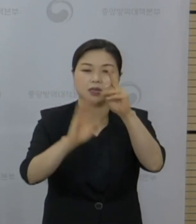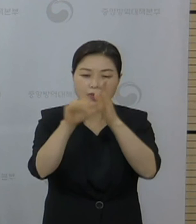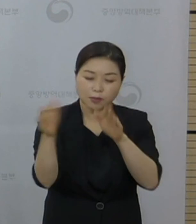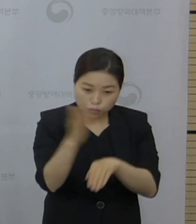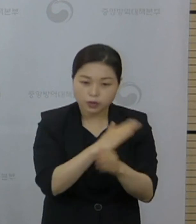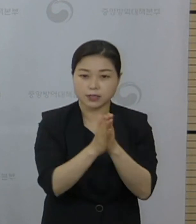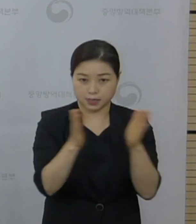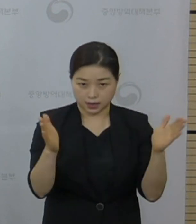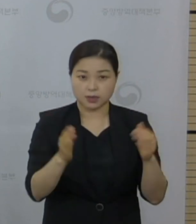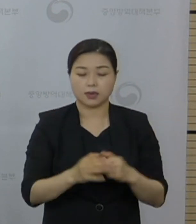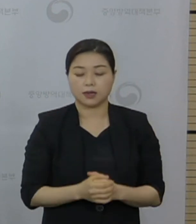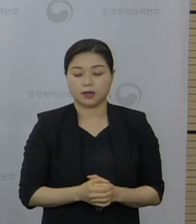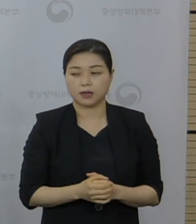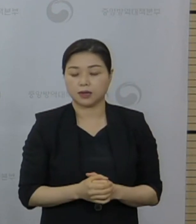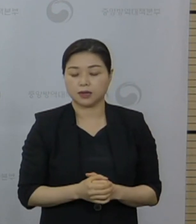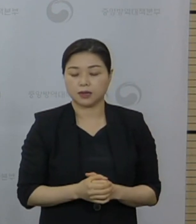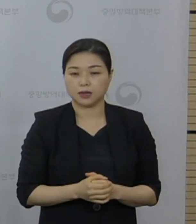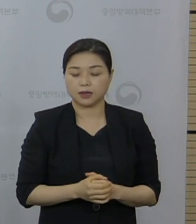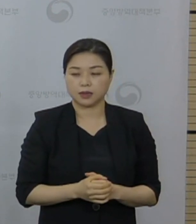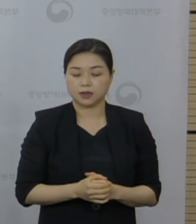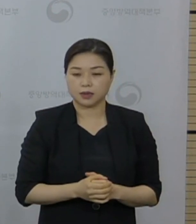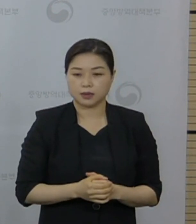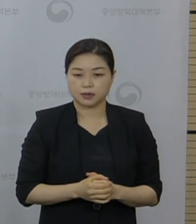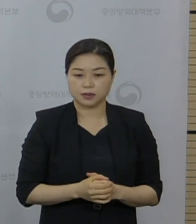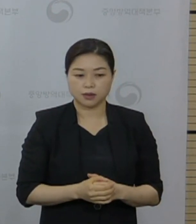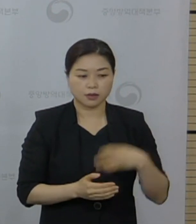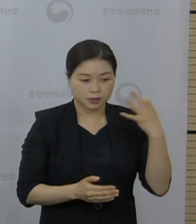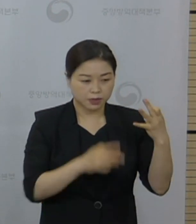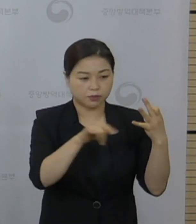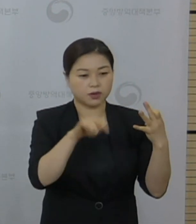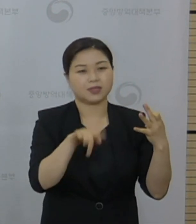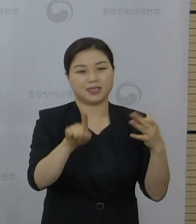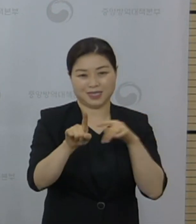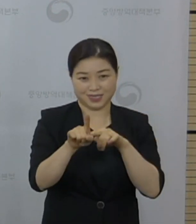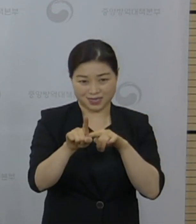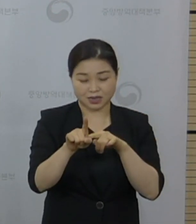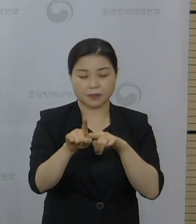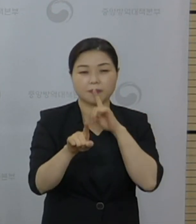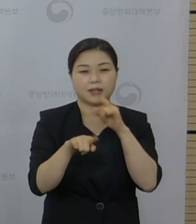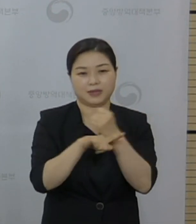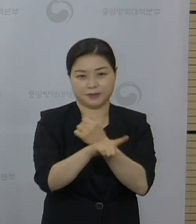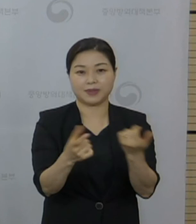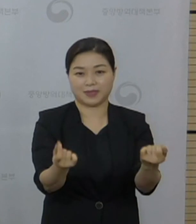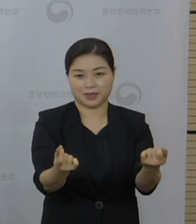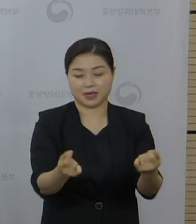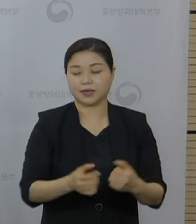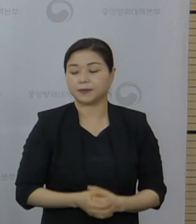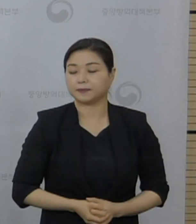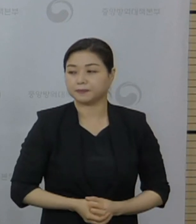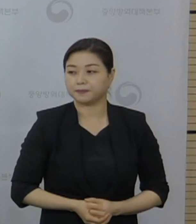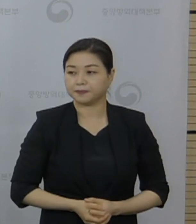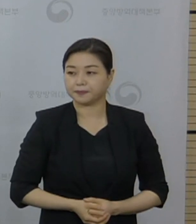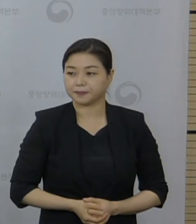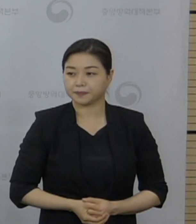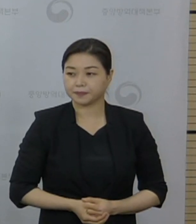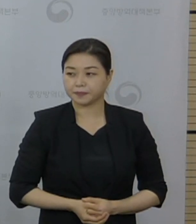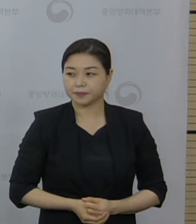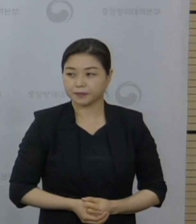그 내용을 아마 14일 플러스 1일이라고 말씀을 드린 것 같습니다. 그러니까